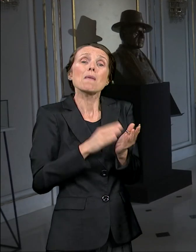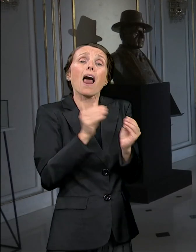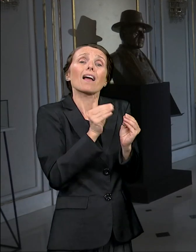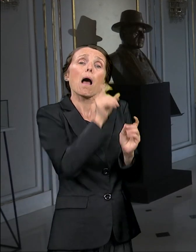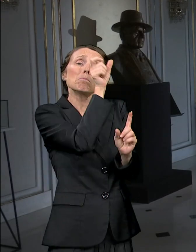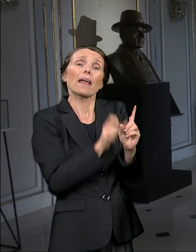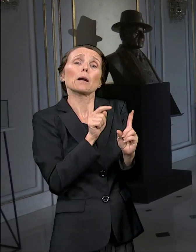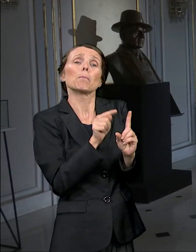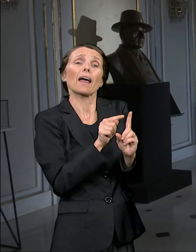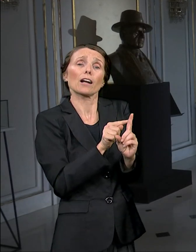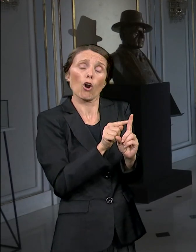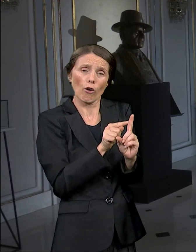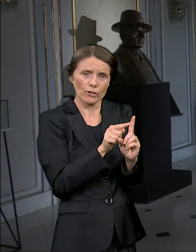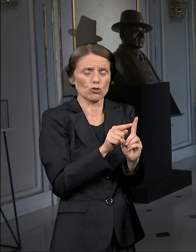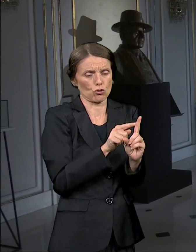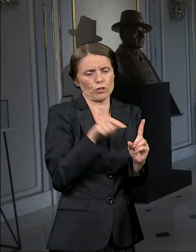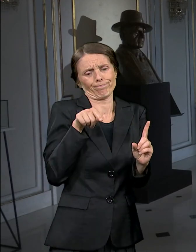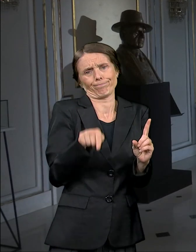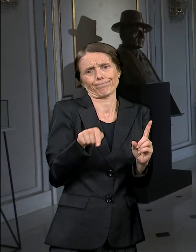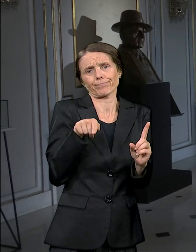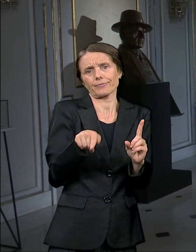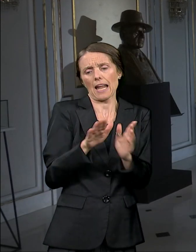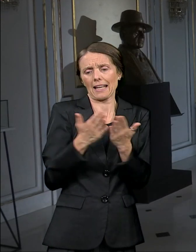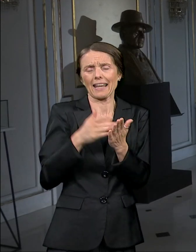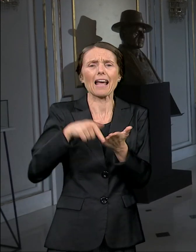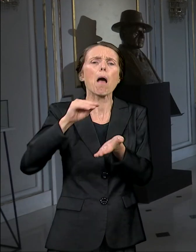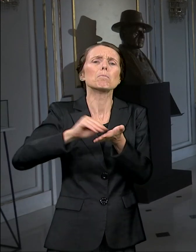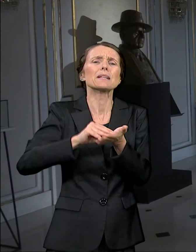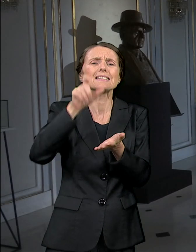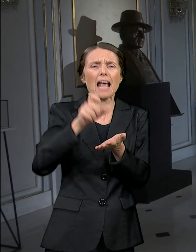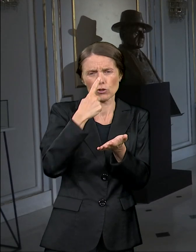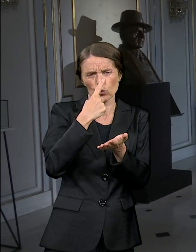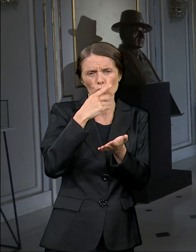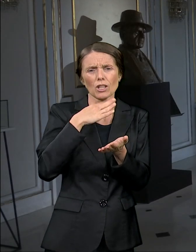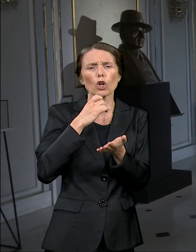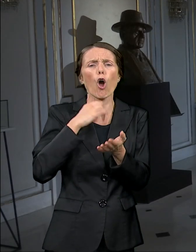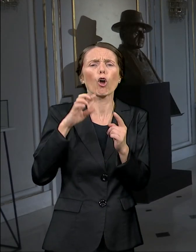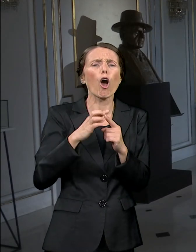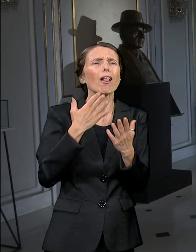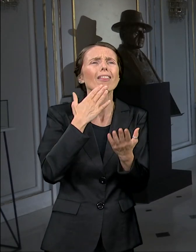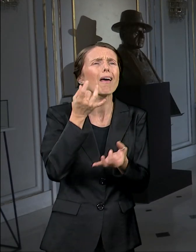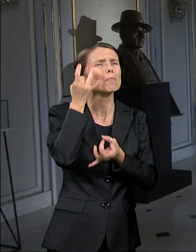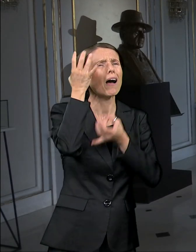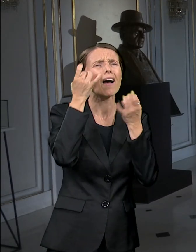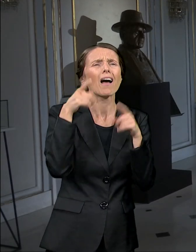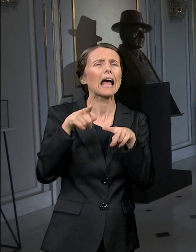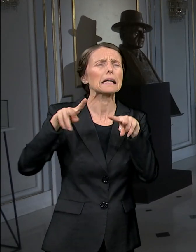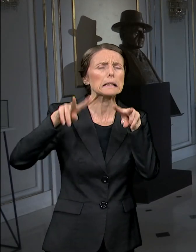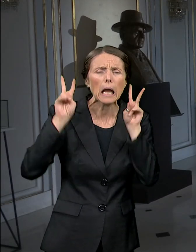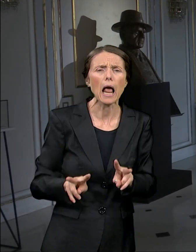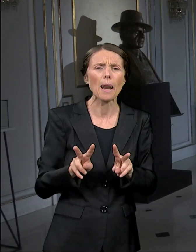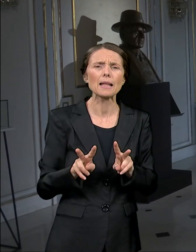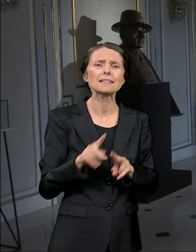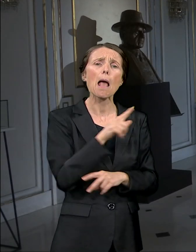koji je ikona ruskog realizma, je rekla, Sale, ajde da napravimo od njih